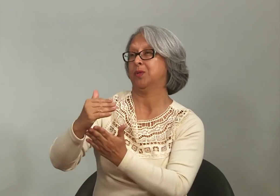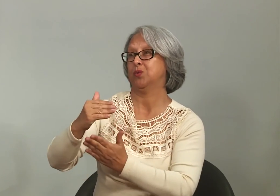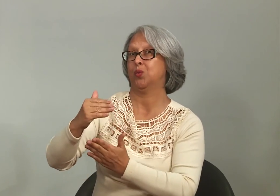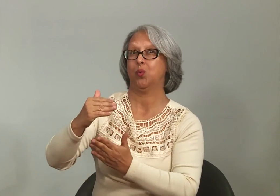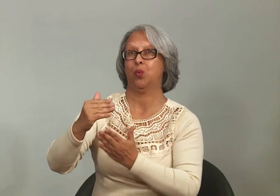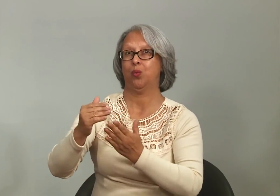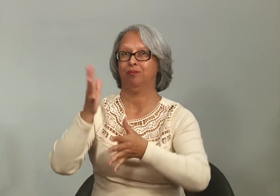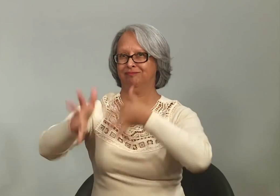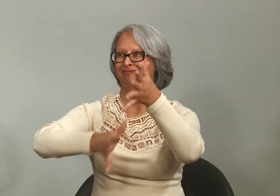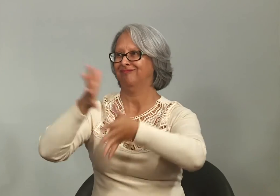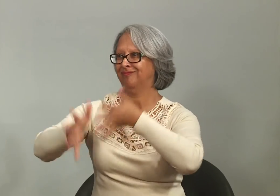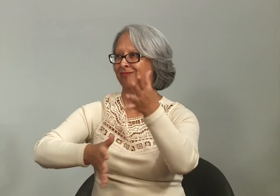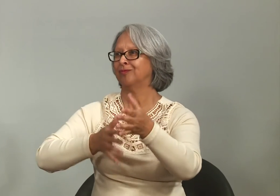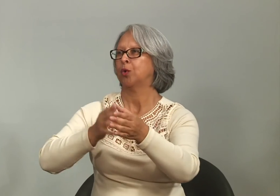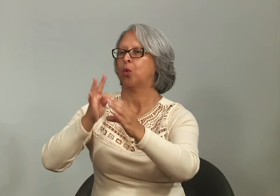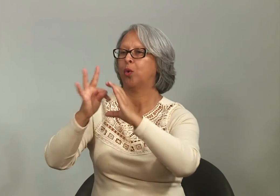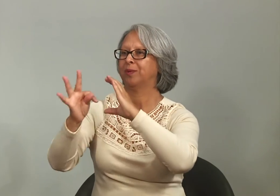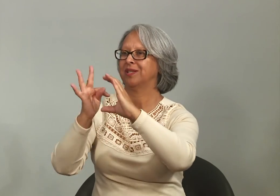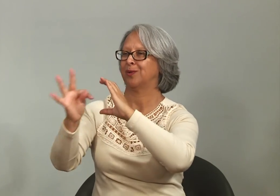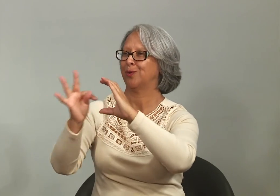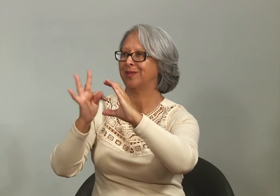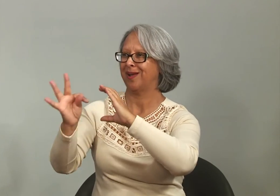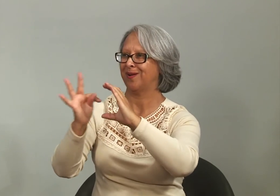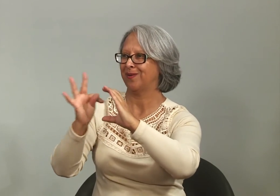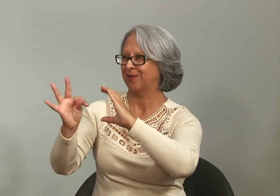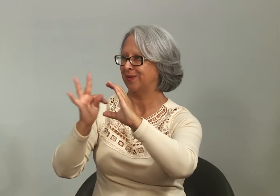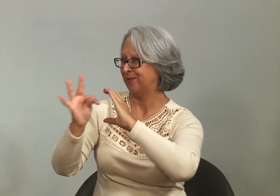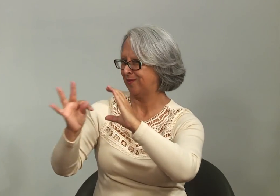aqui foi o começo, né? Da divulgação da comunicação total.